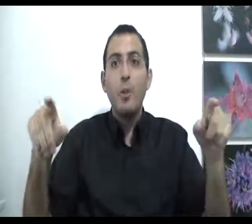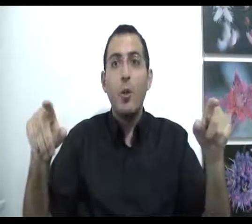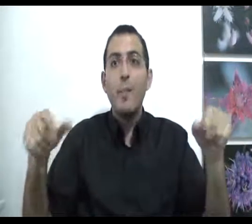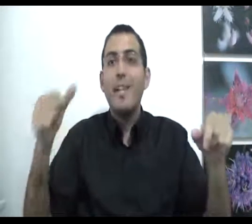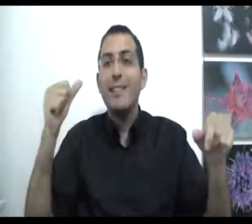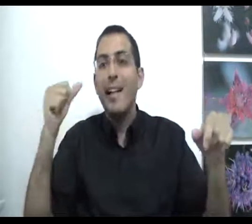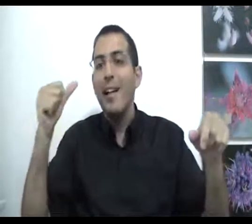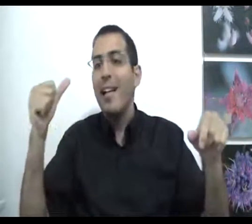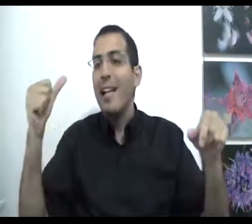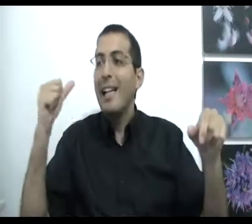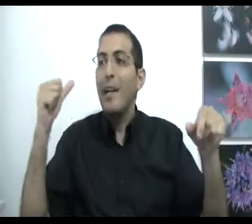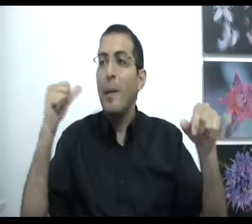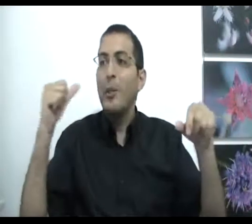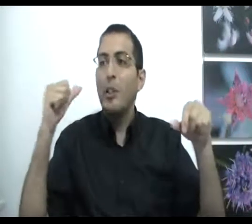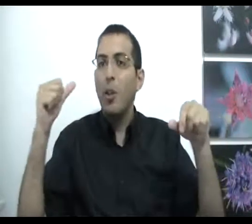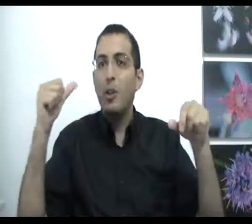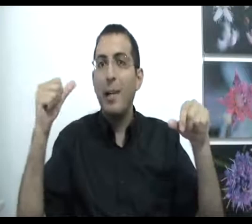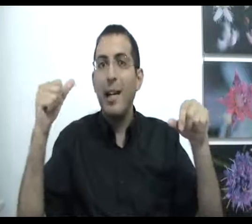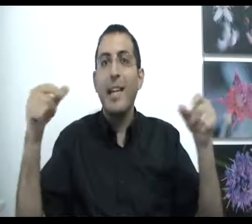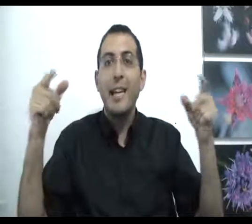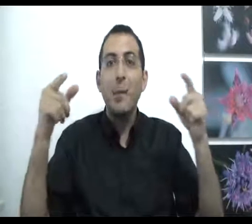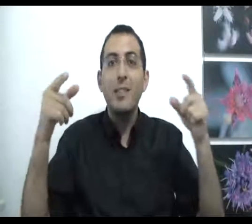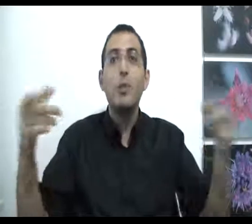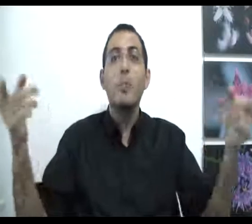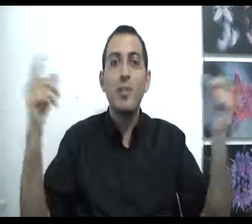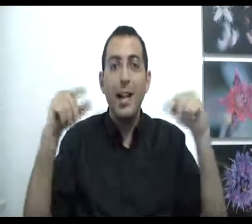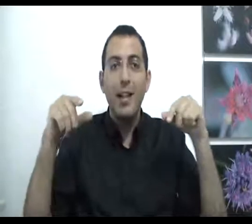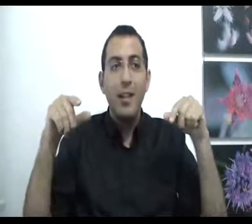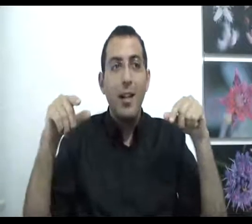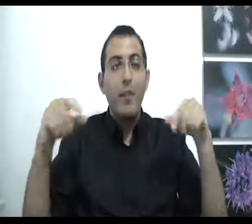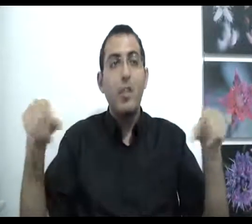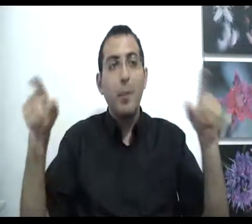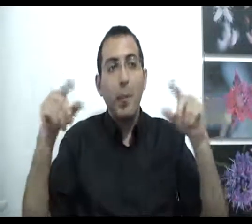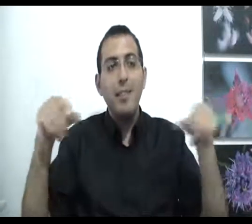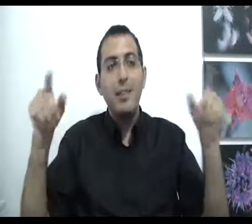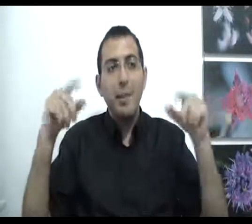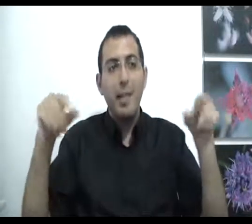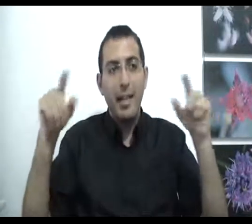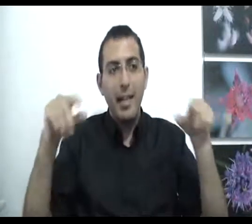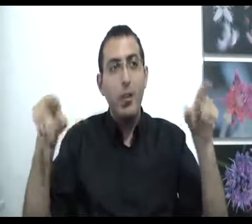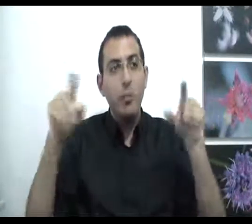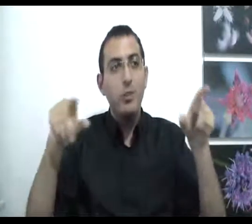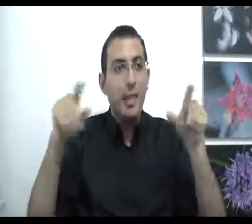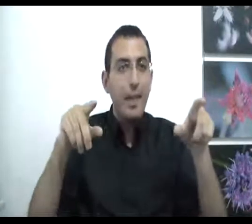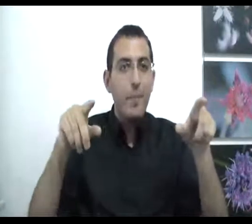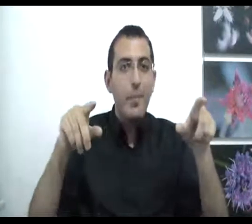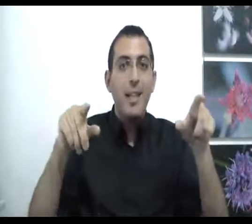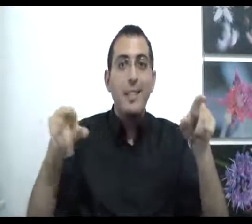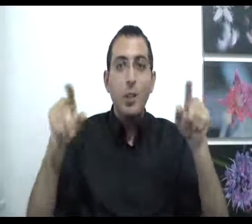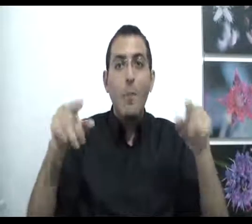נכונים כדי להיגמל מהשגאון שבך כי אם המציאות היא מוזרה וכשאתה מחפש אתה מתחיל להגיע לרעונות מוזרים זה אומר